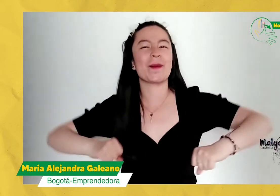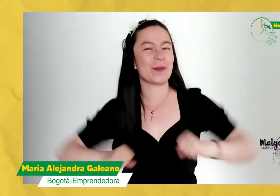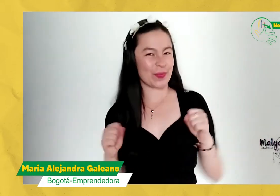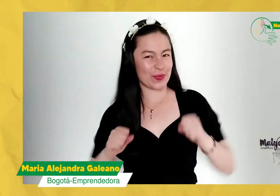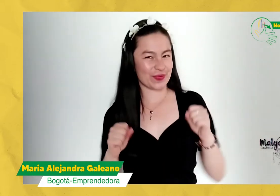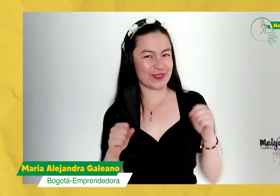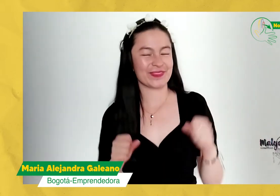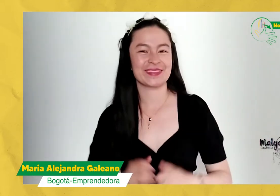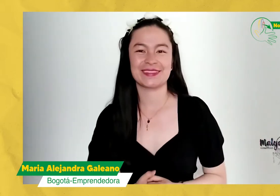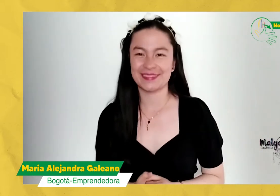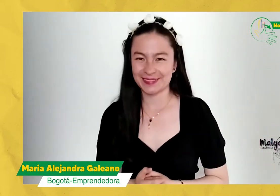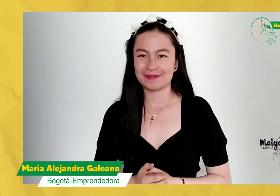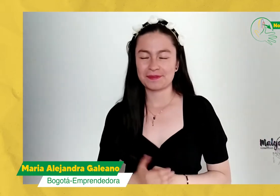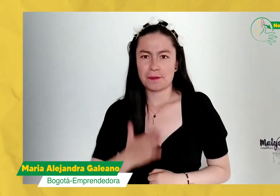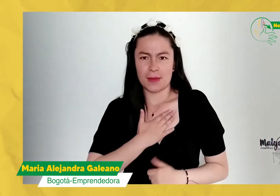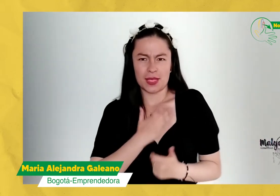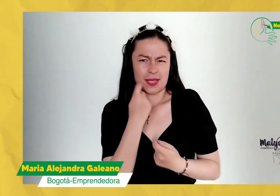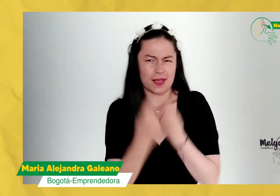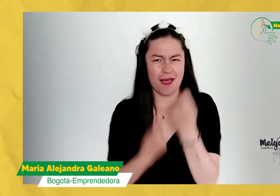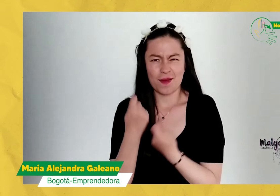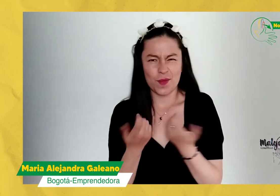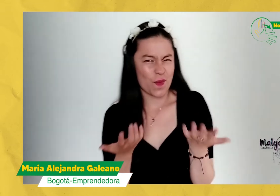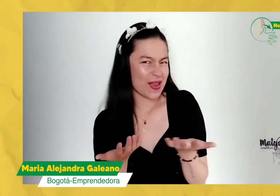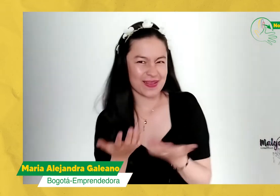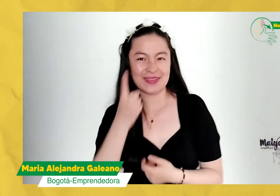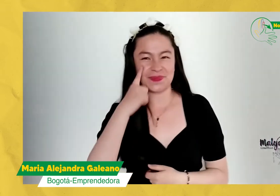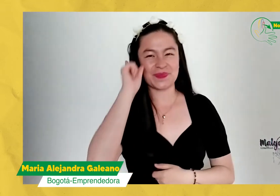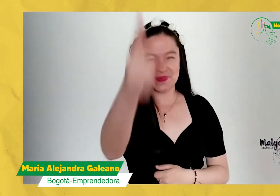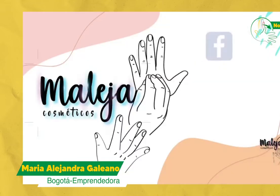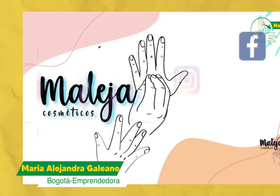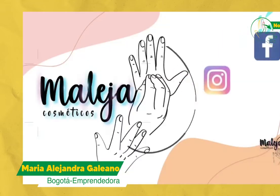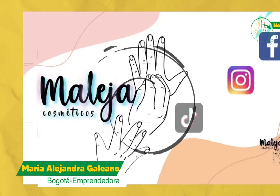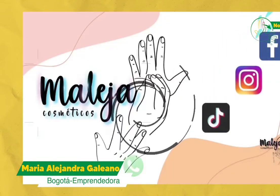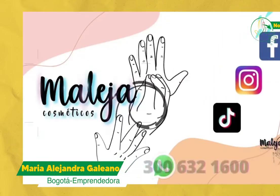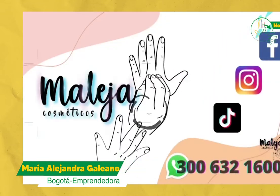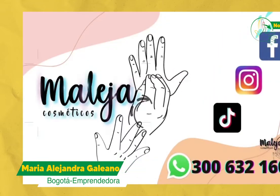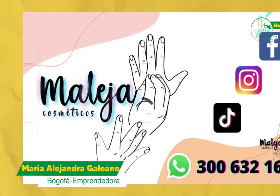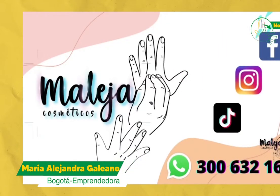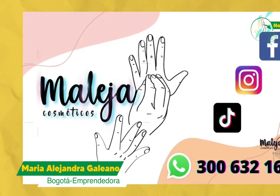Estoy en la ciudad de Bogotá y mi negocio es Maleja Cosméticos.